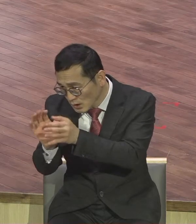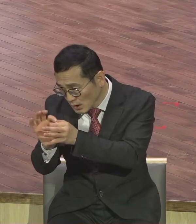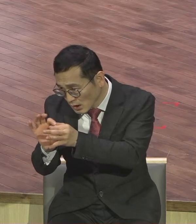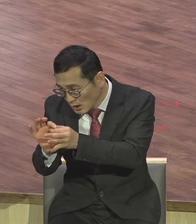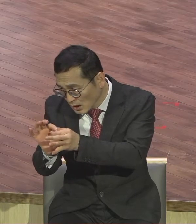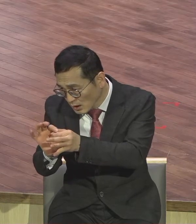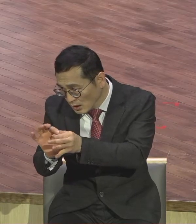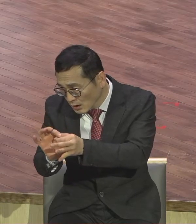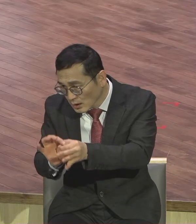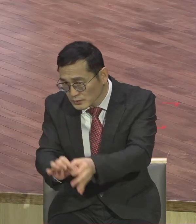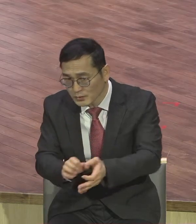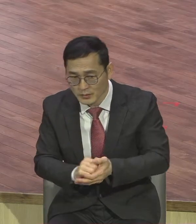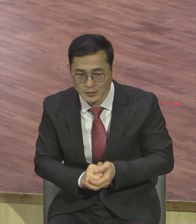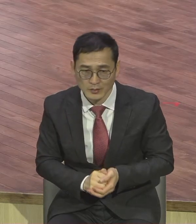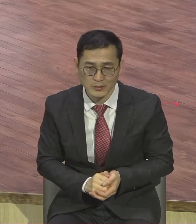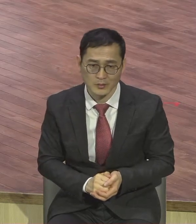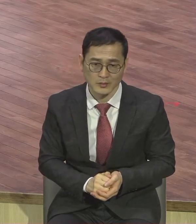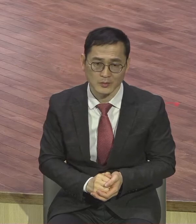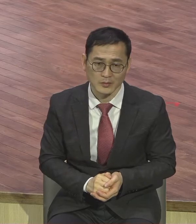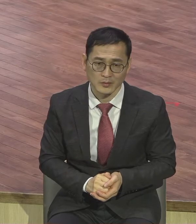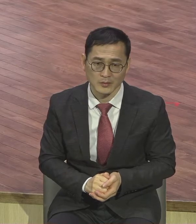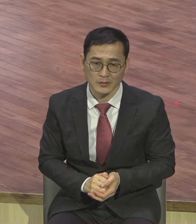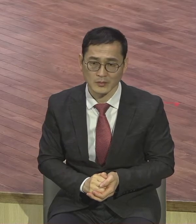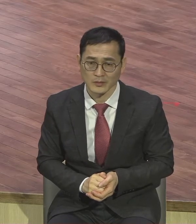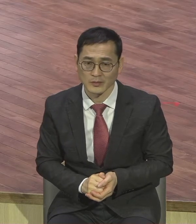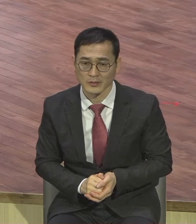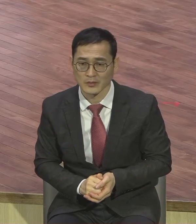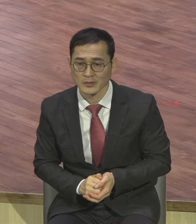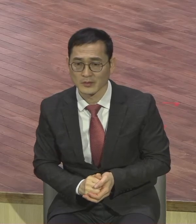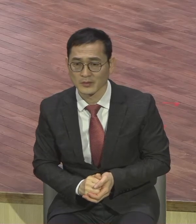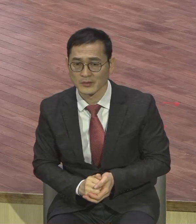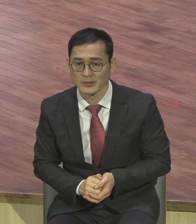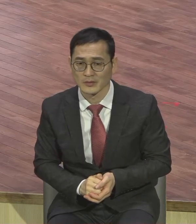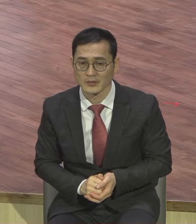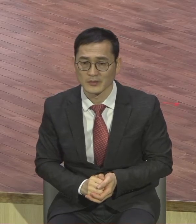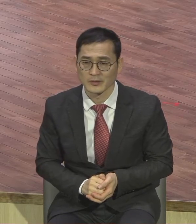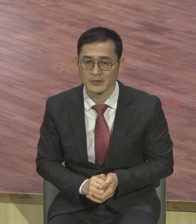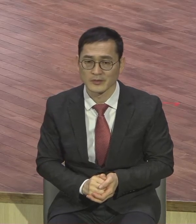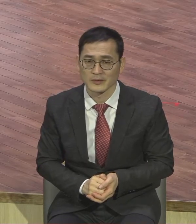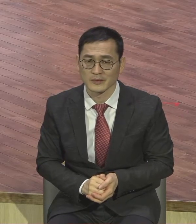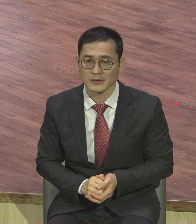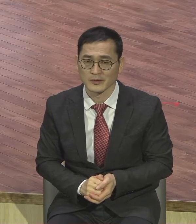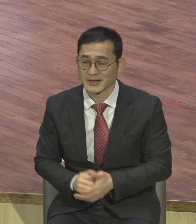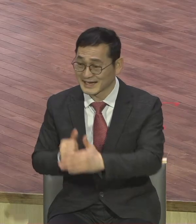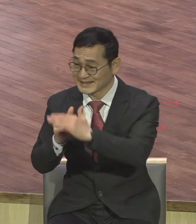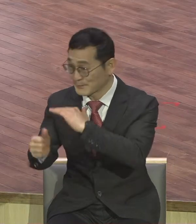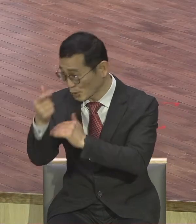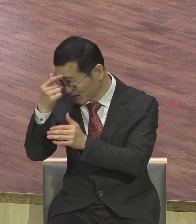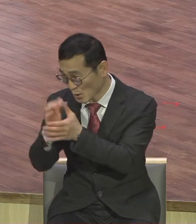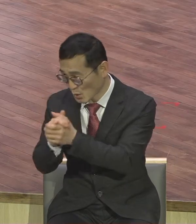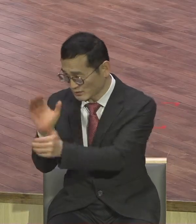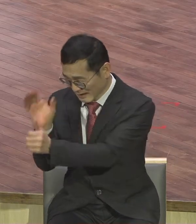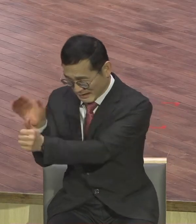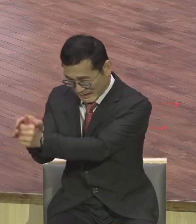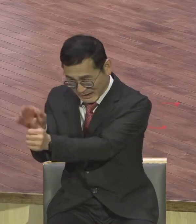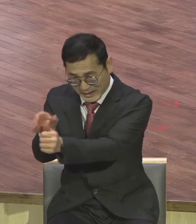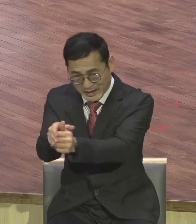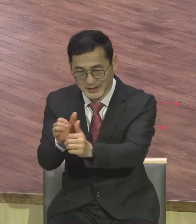800명 되는 청년들을 앞에서 대표 기도를 할 수 있는 저런 대표 기도를 다 하느라 한 사람도 빠지없이 다 해. 기도를